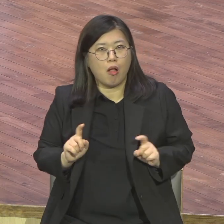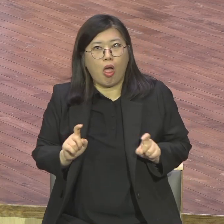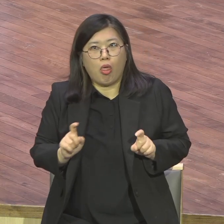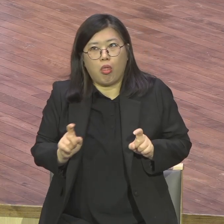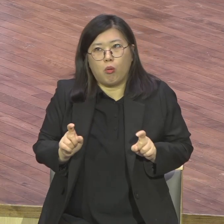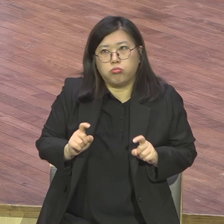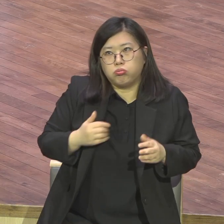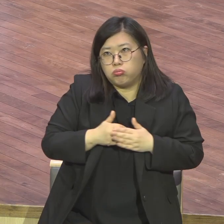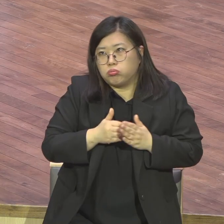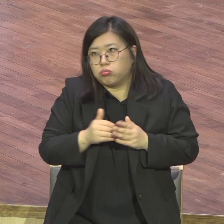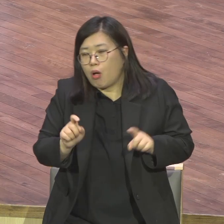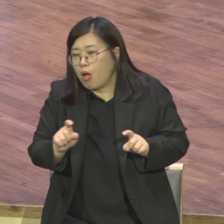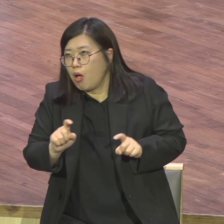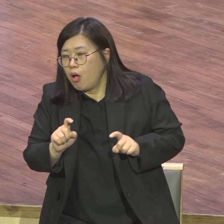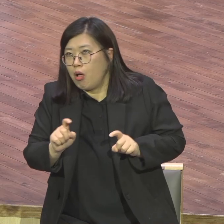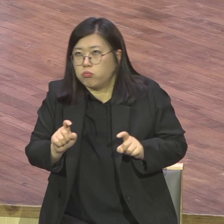헤븐이 파워가 이마니까